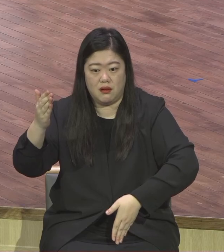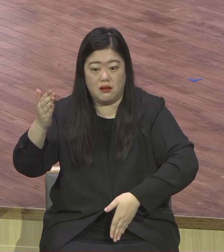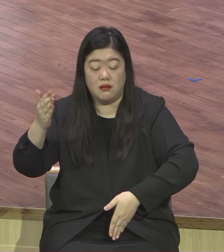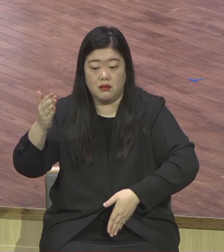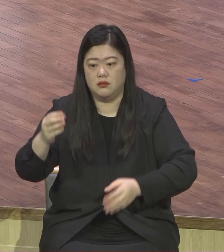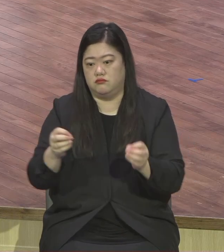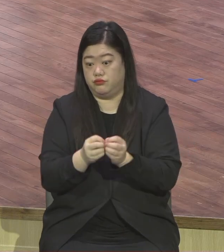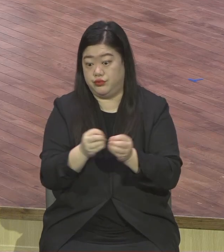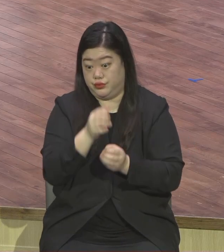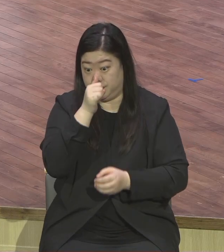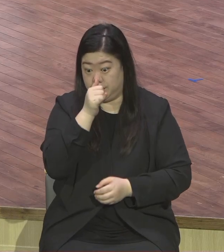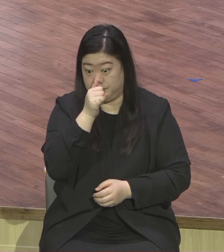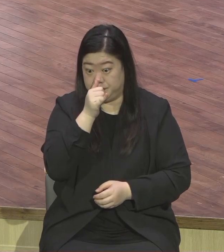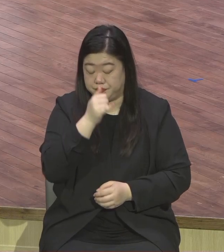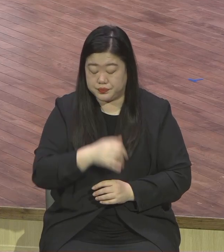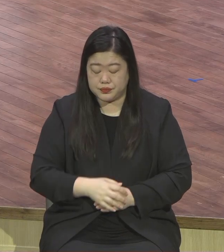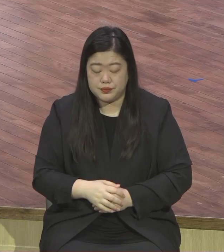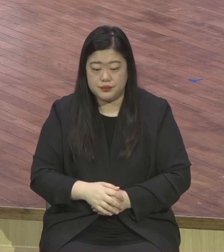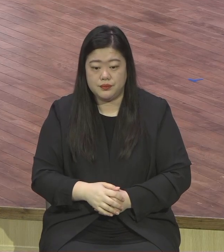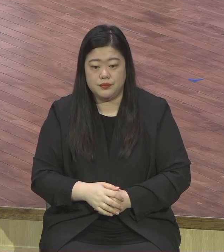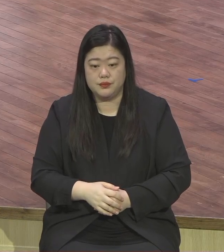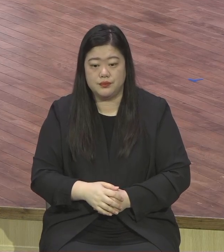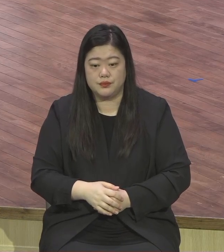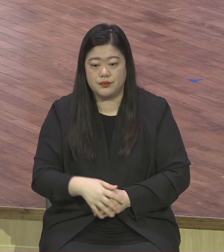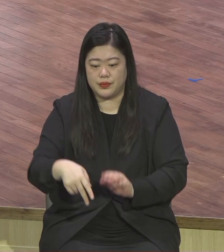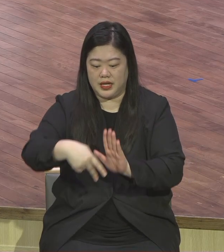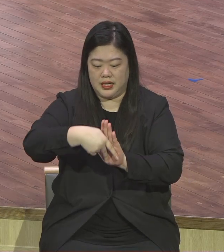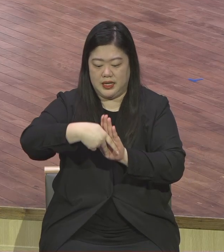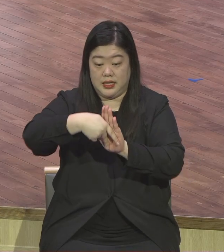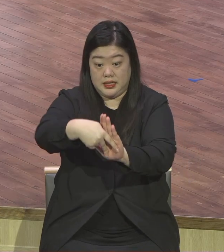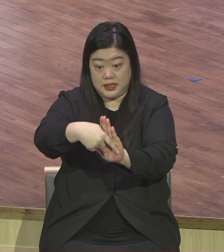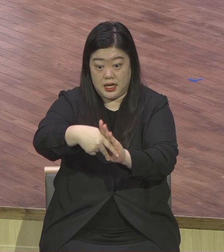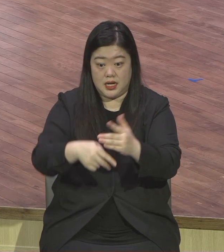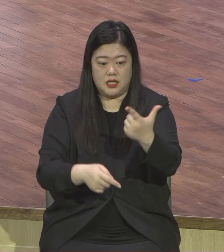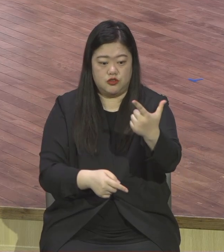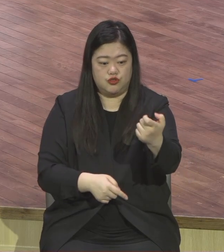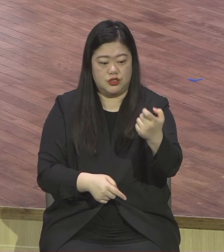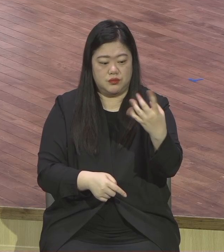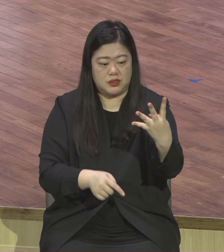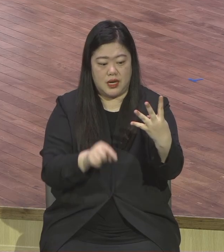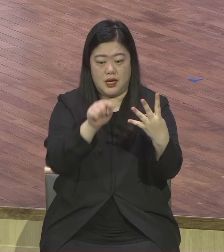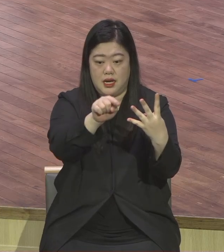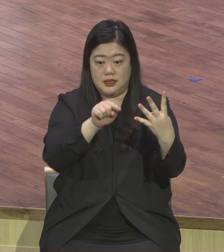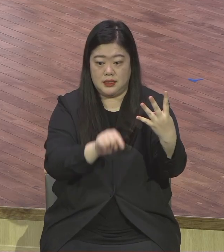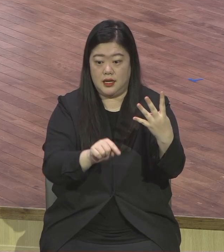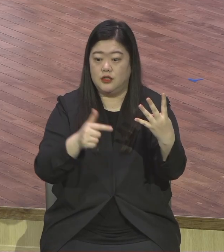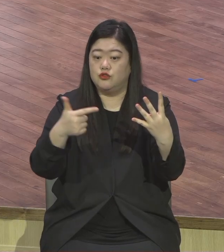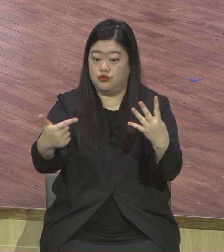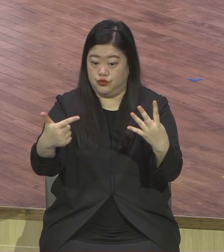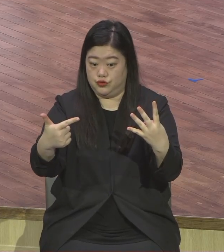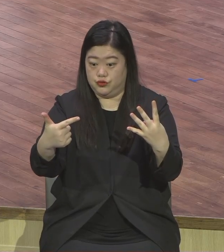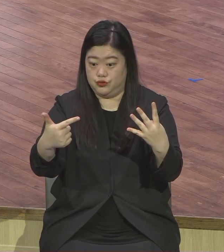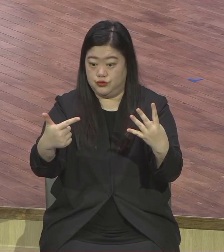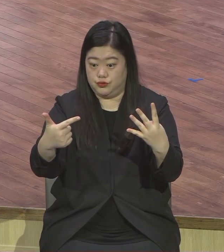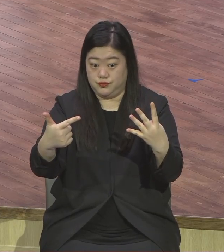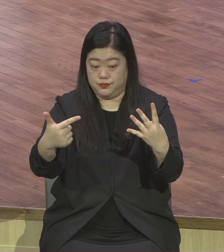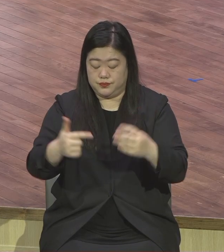있어요. 이사야 64장 6절에 보면 인간의 의의는